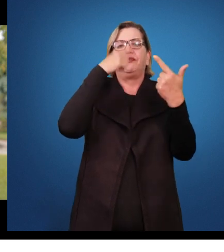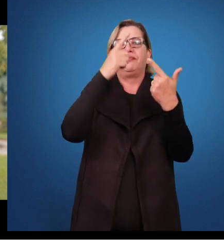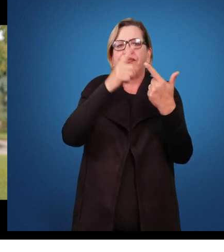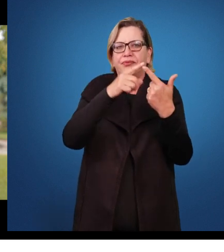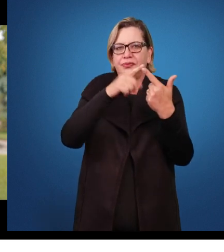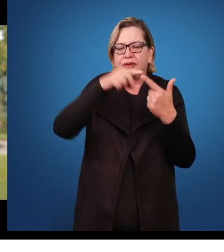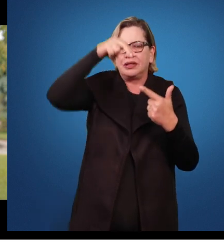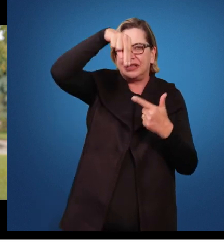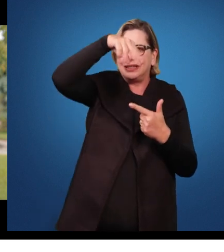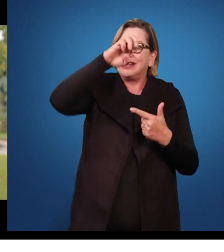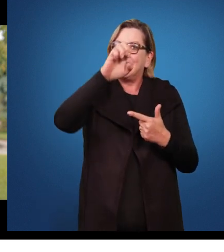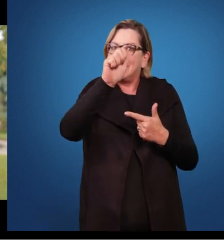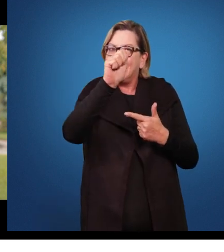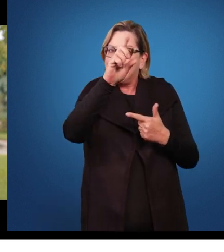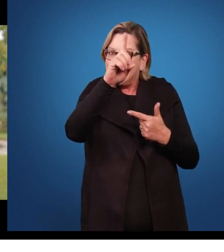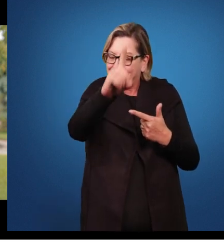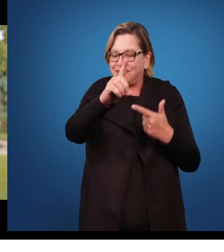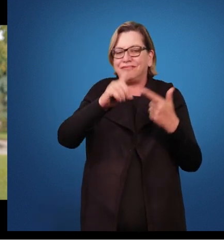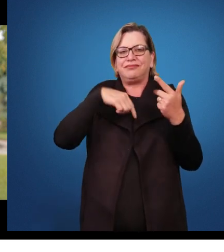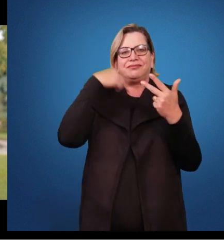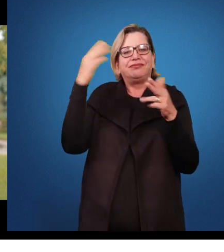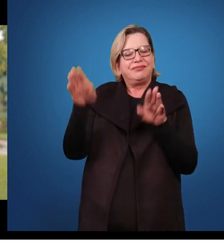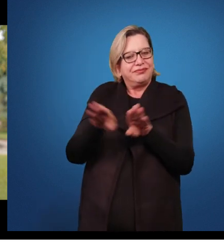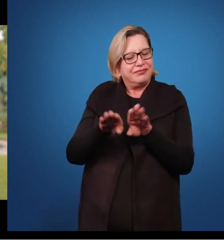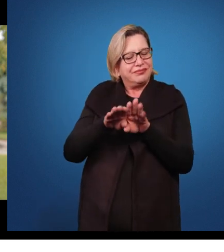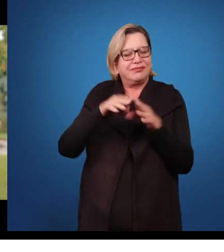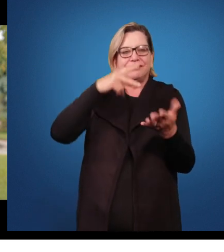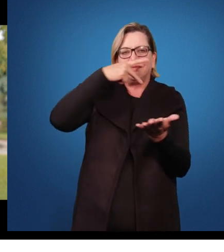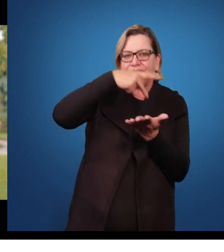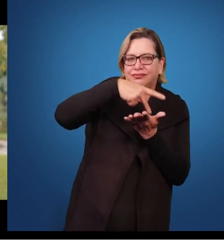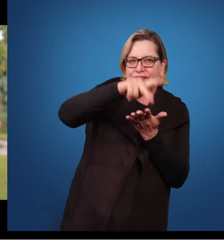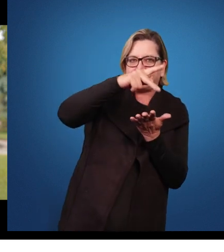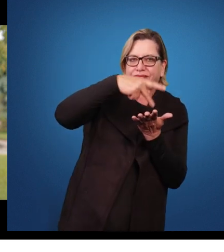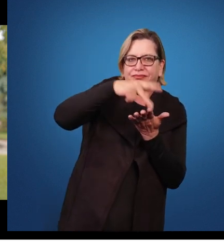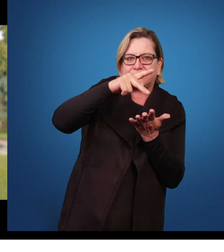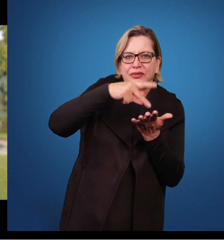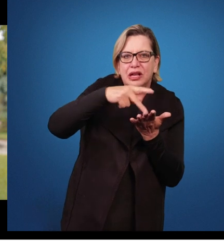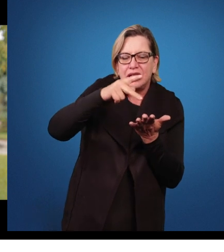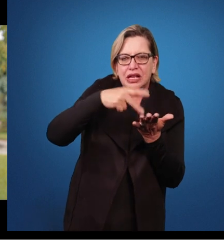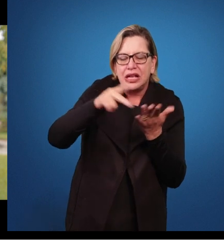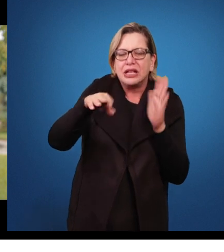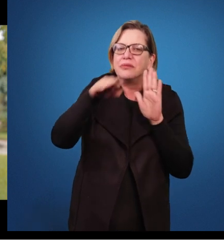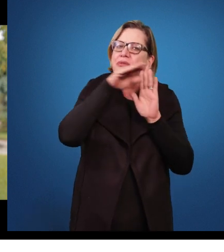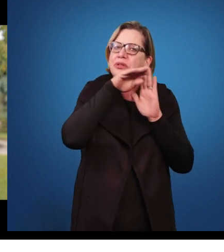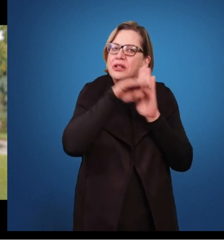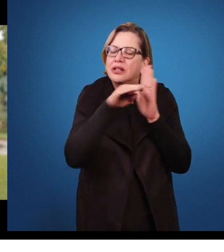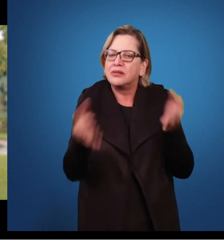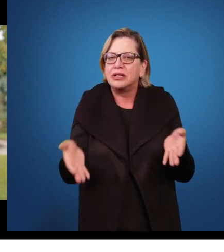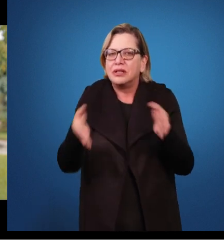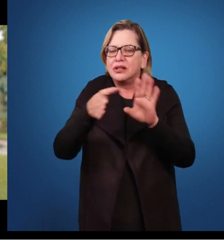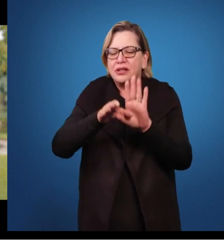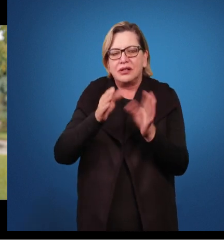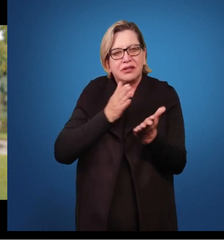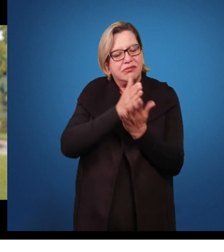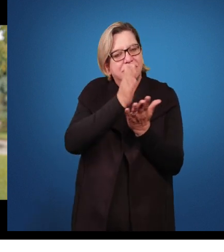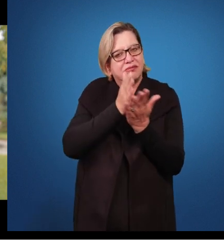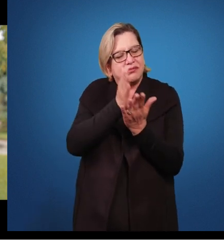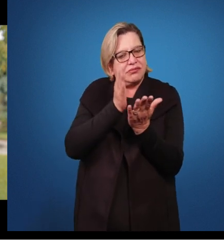do NEAD, o Núcleo de Educação à Distância da Unicentro e também do próprio PIA, o Programa de Inclusão e Acessibilidade.